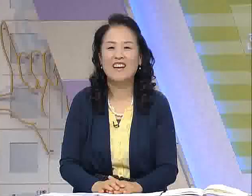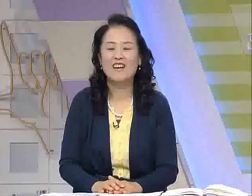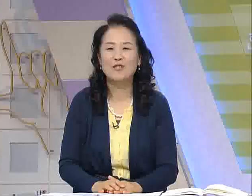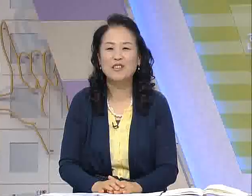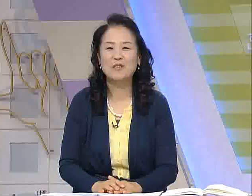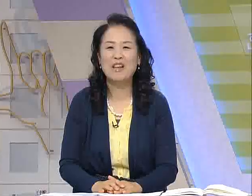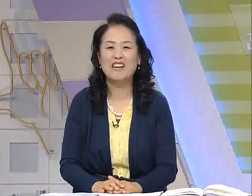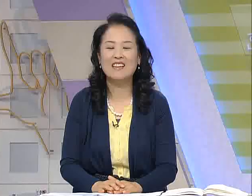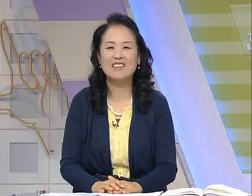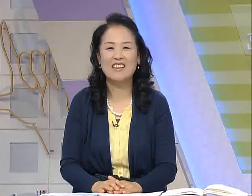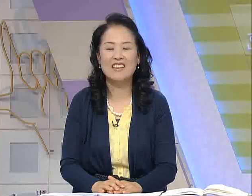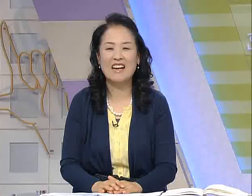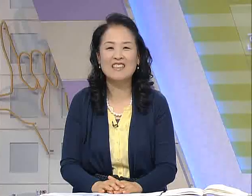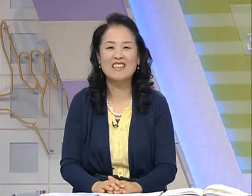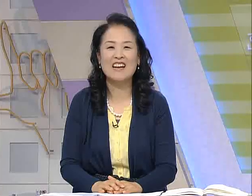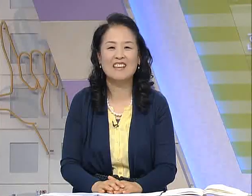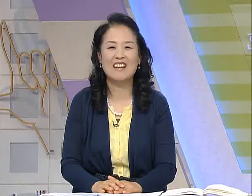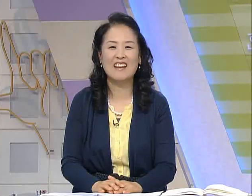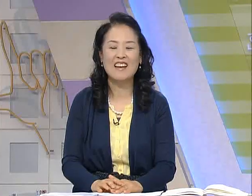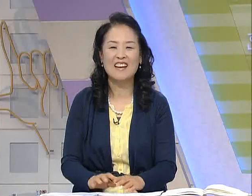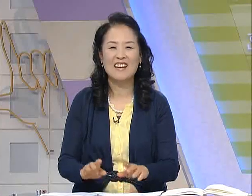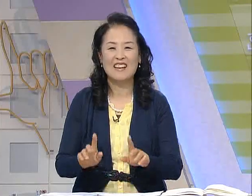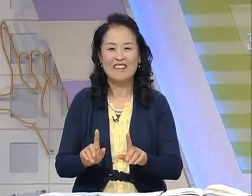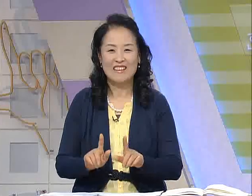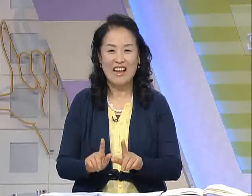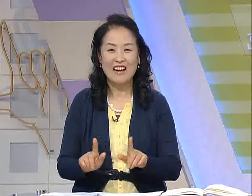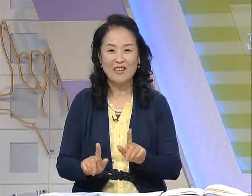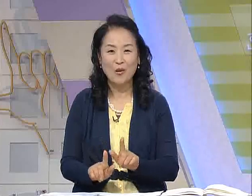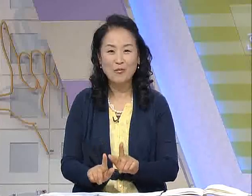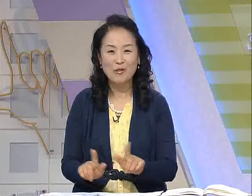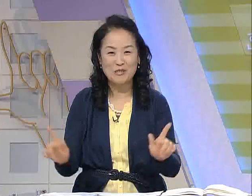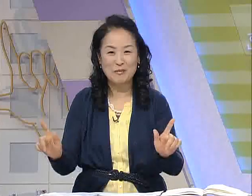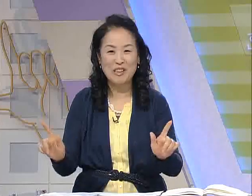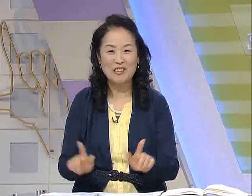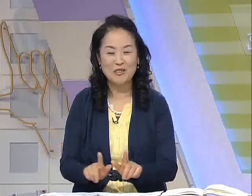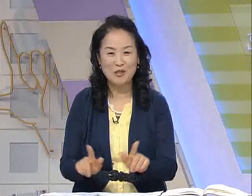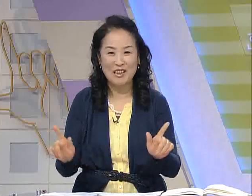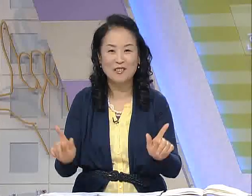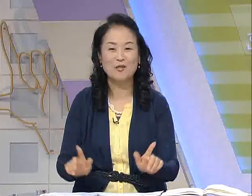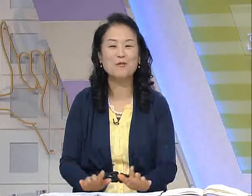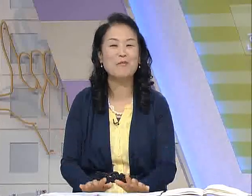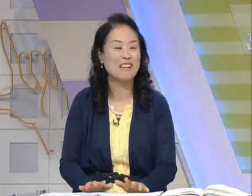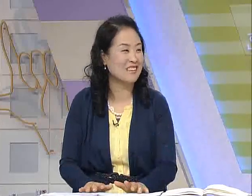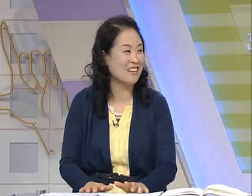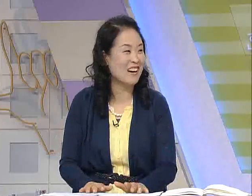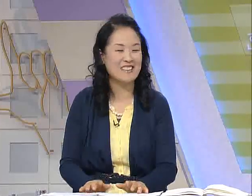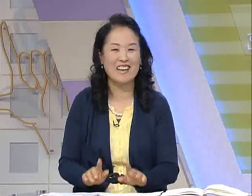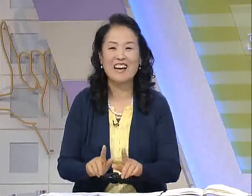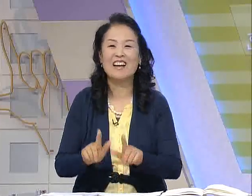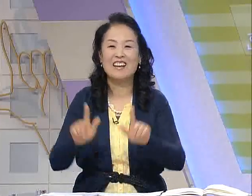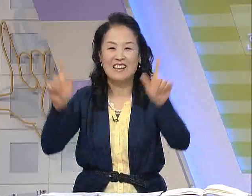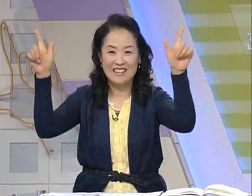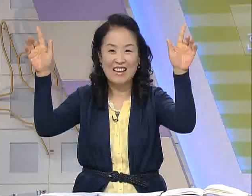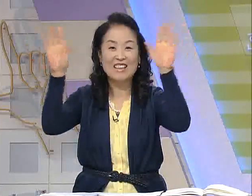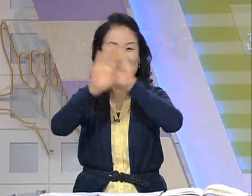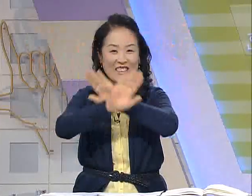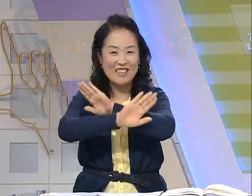네, 우리 지금 다은 학생이 날씨 할 때, 날, 너무 밑에서 조금만 하니까, 자, 날씨,